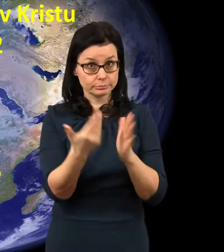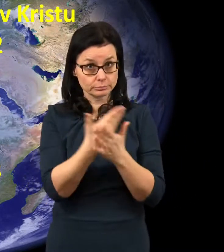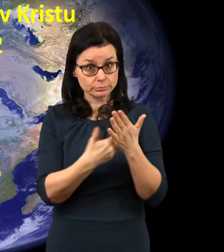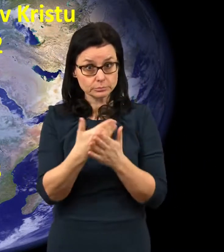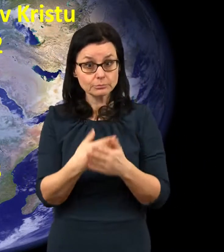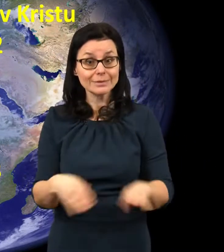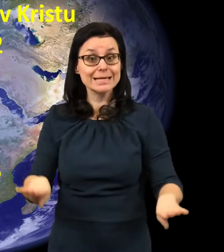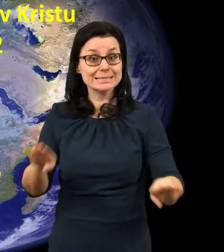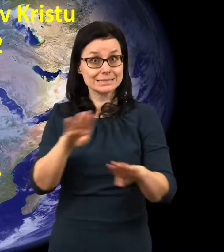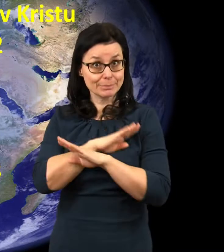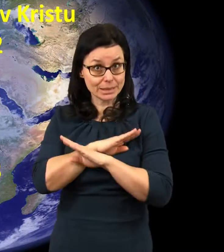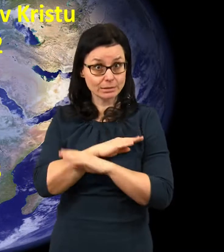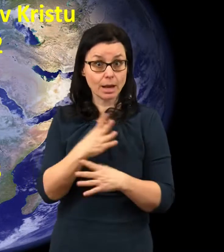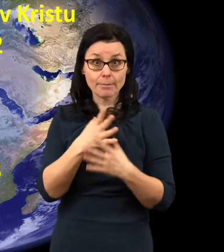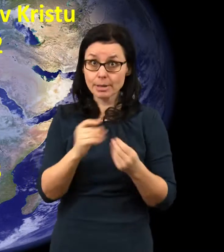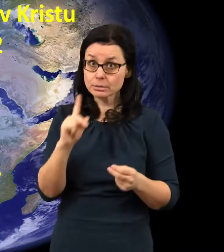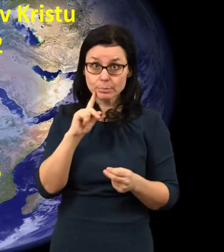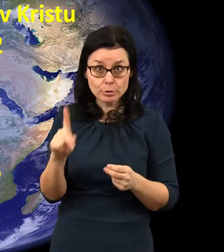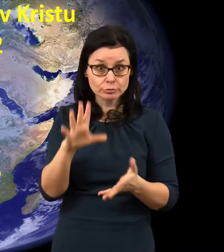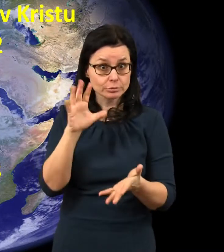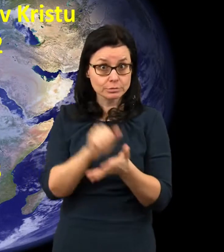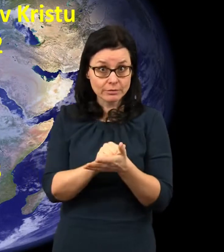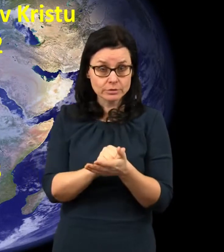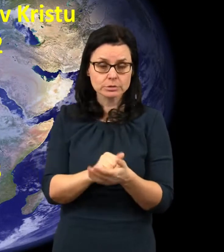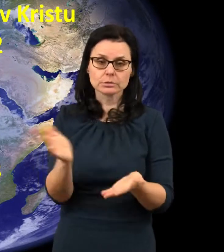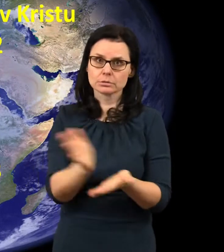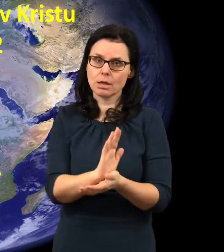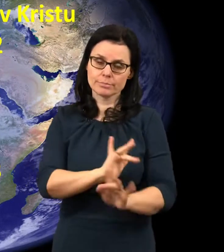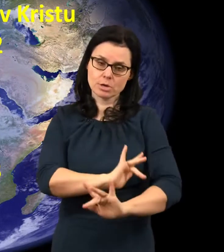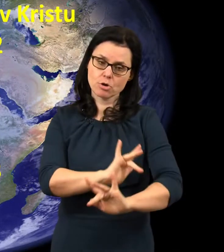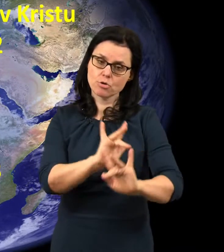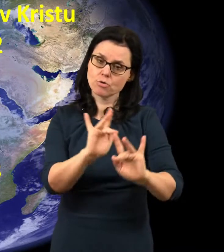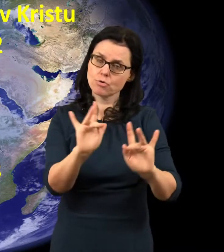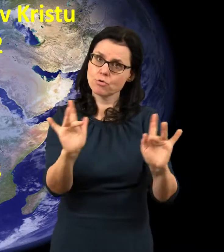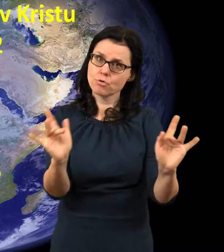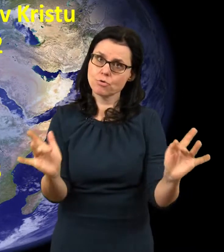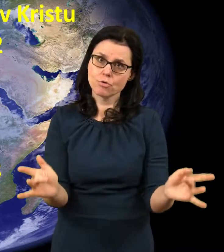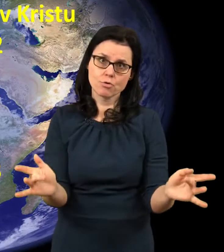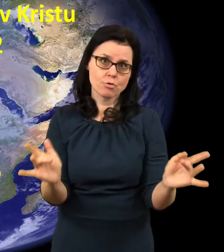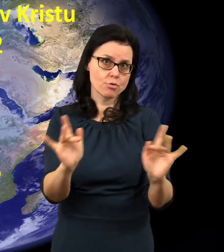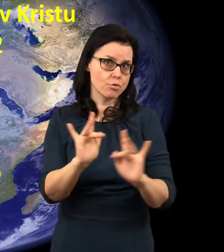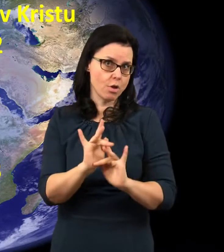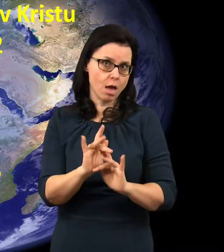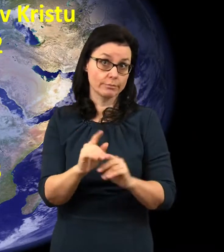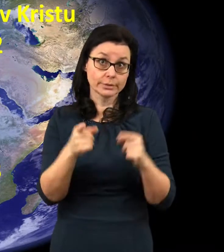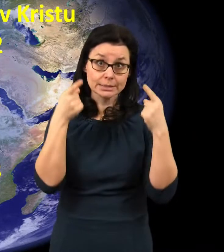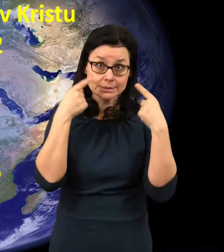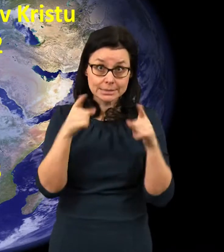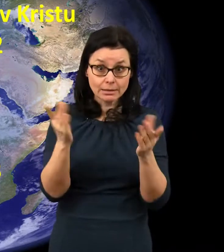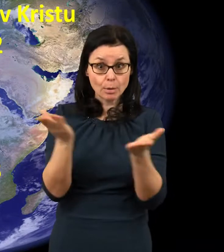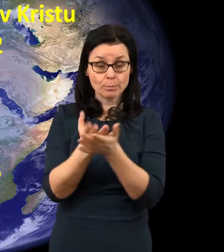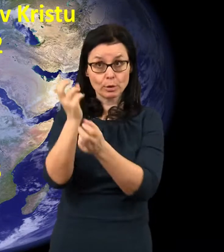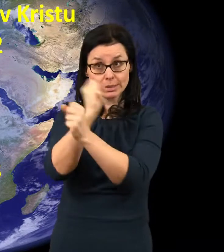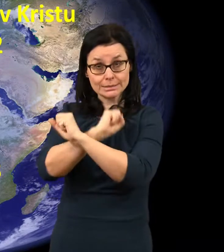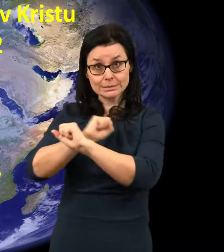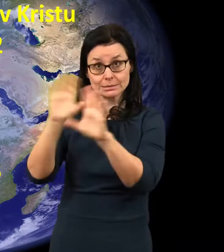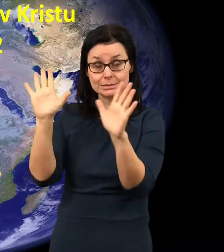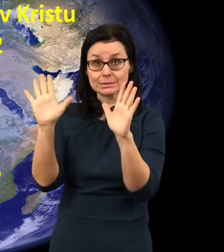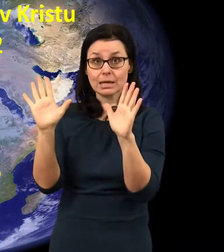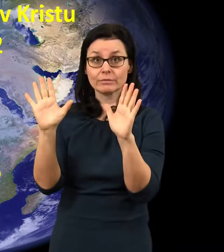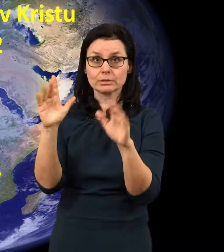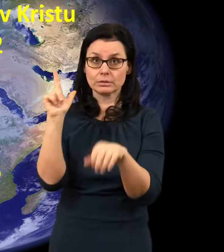bezbožných, země zůstane pustá, prázdná a Satan podle zjevění 20. kapitoly